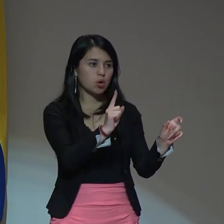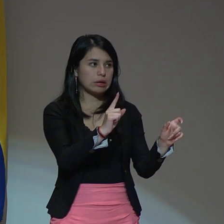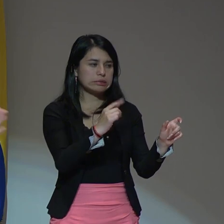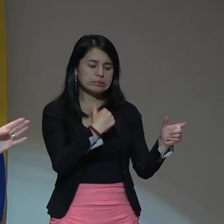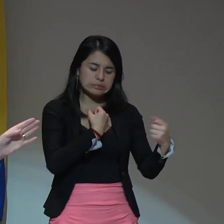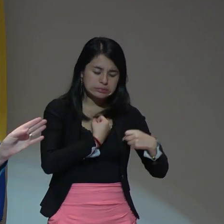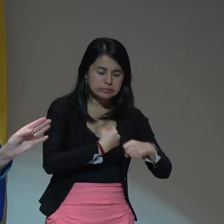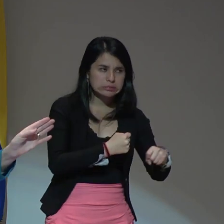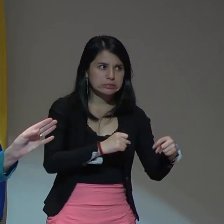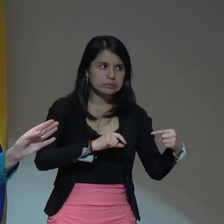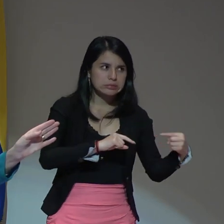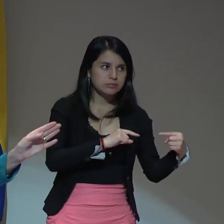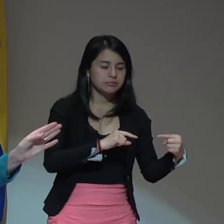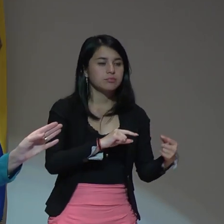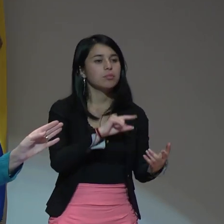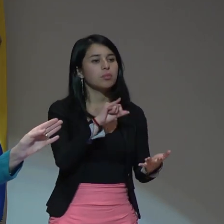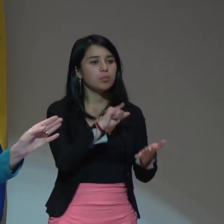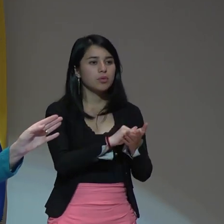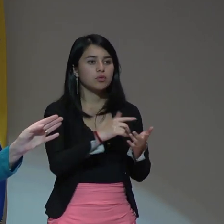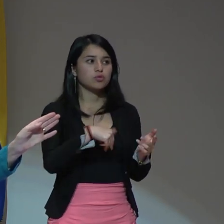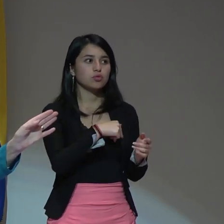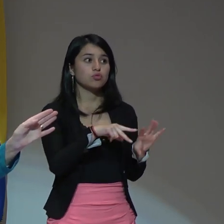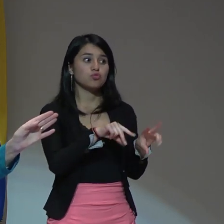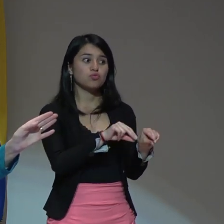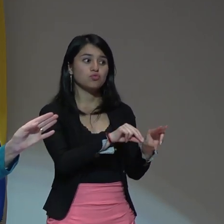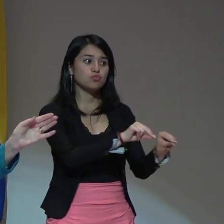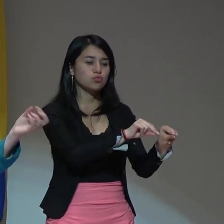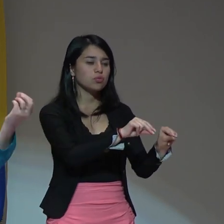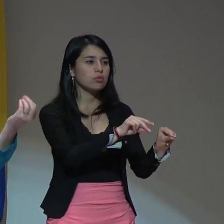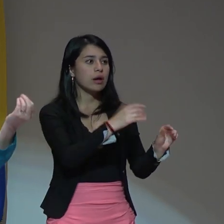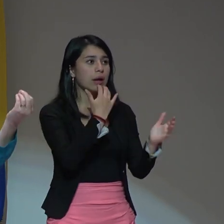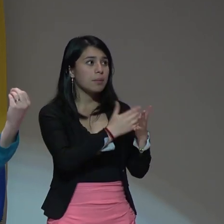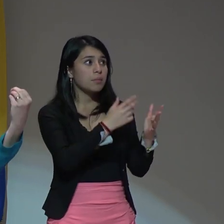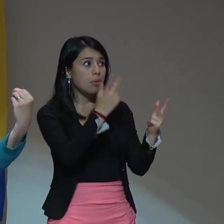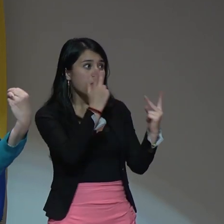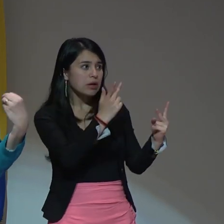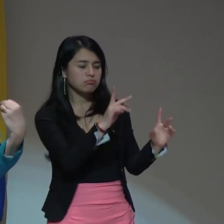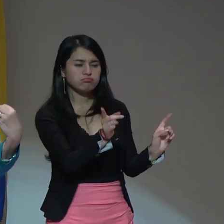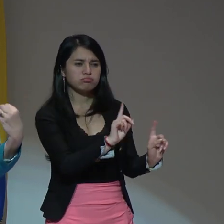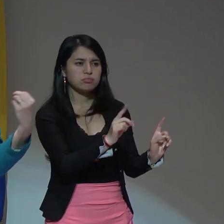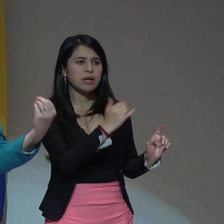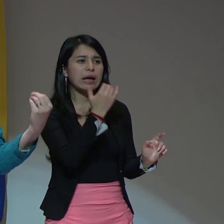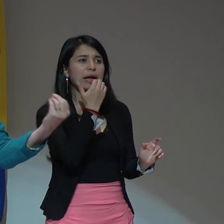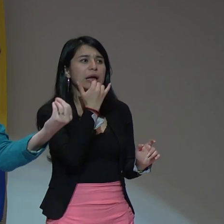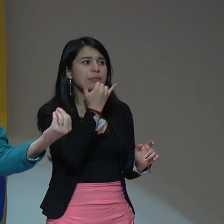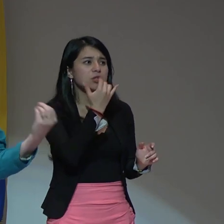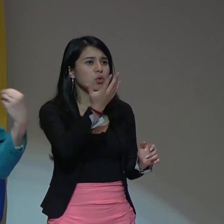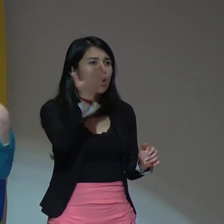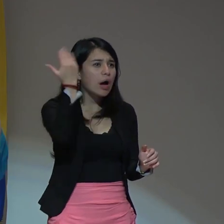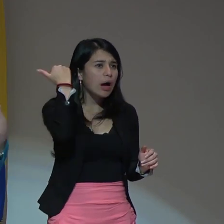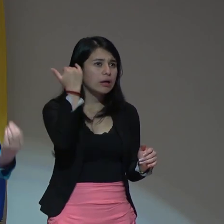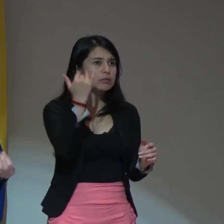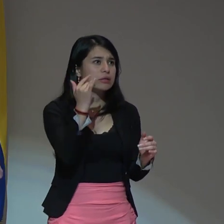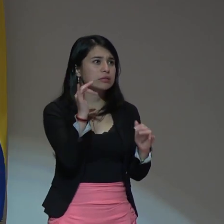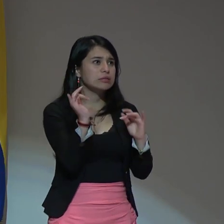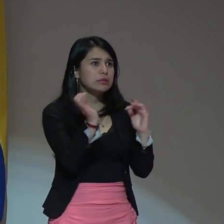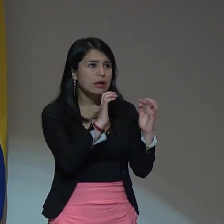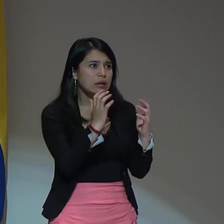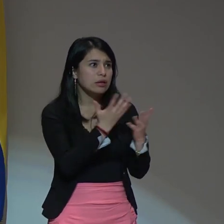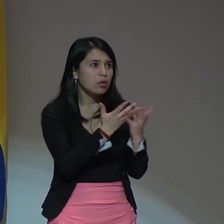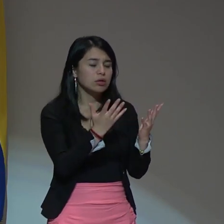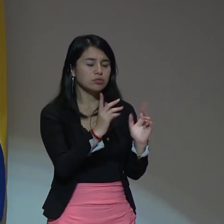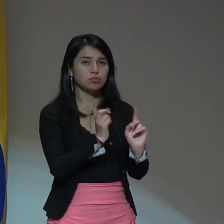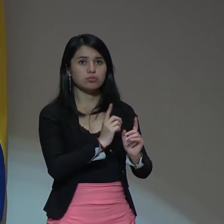por eso negamos por eso no queremos ver lo que pasó durante la guerra en mi